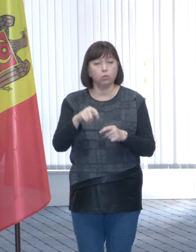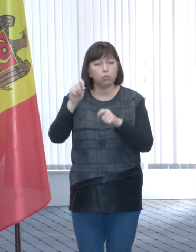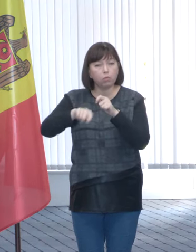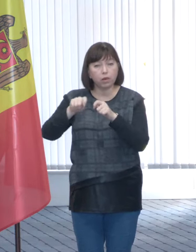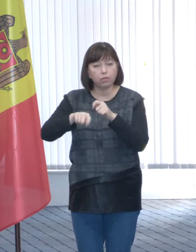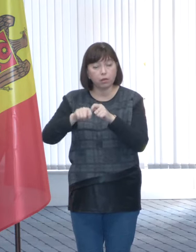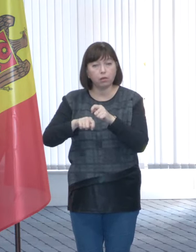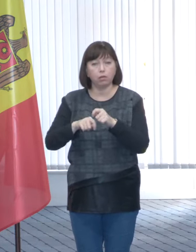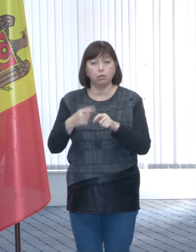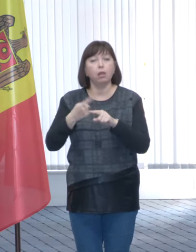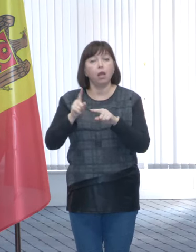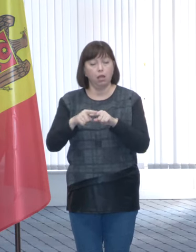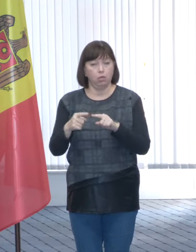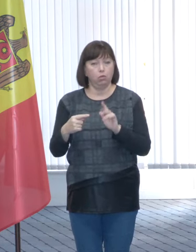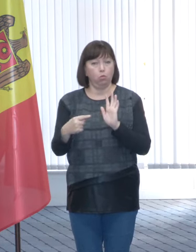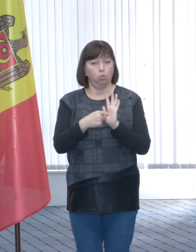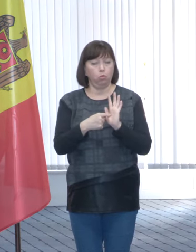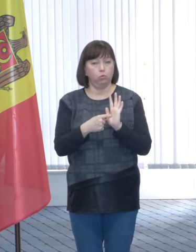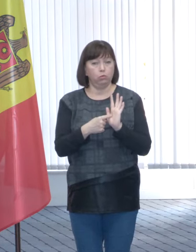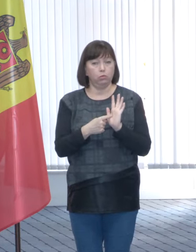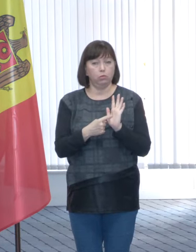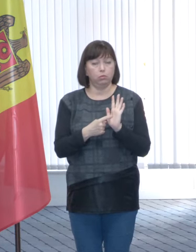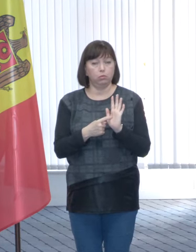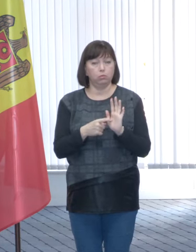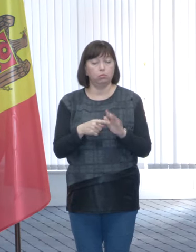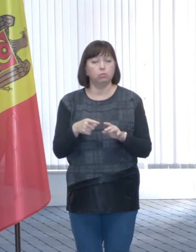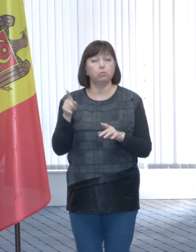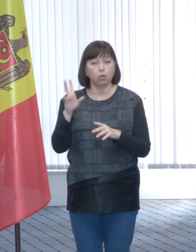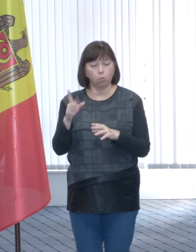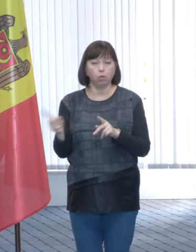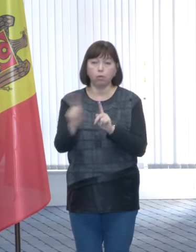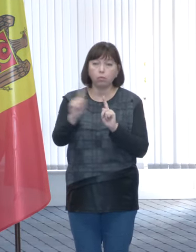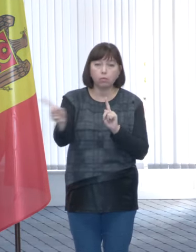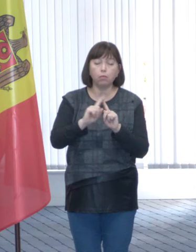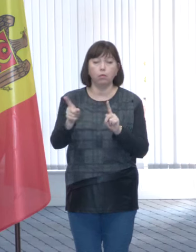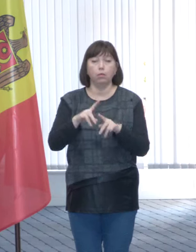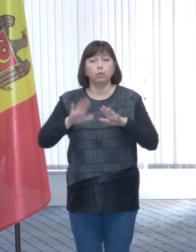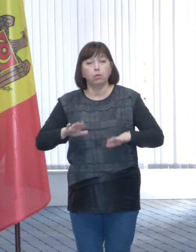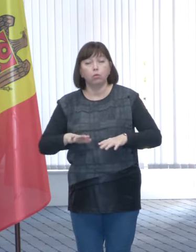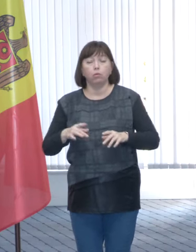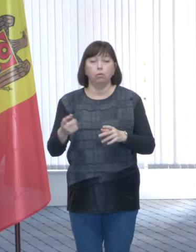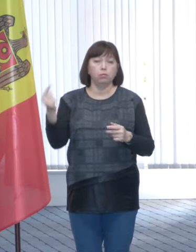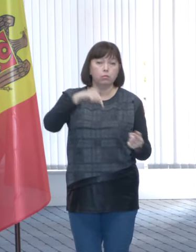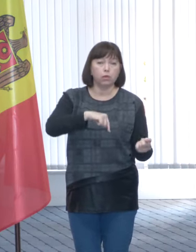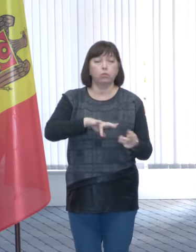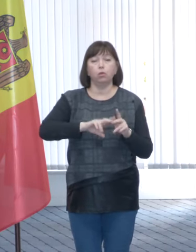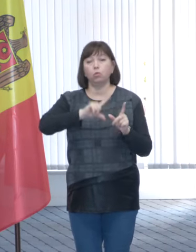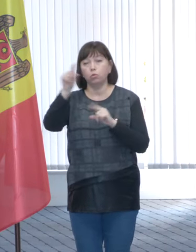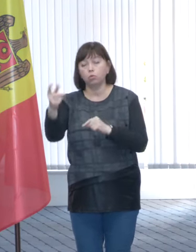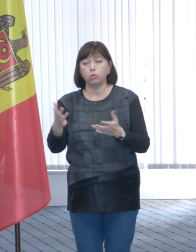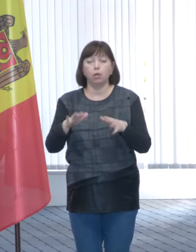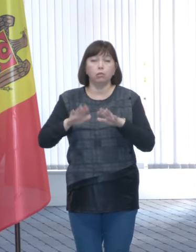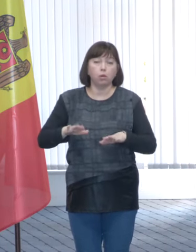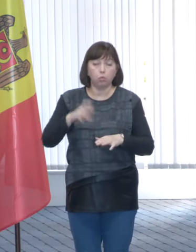control acest aspect dar unul caracterul de mobilitate de cetățenul nu știi din pleacă intră în țară